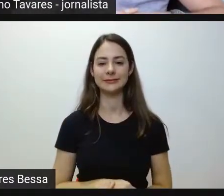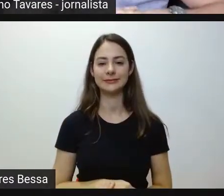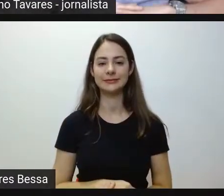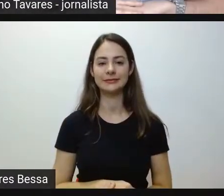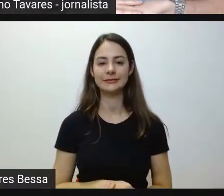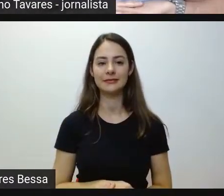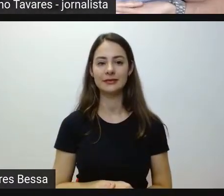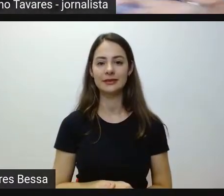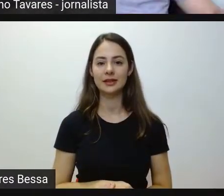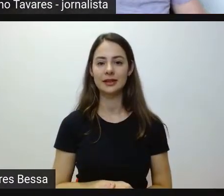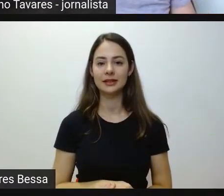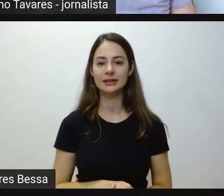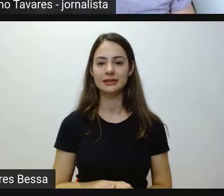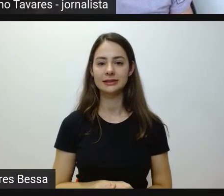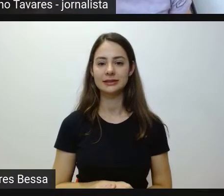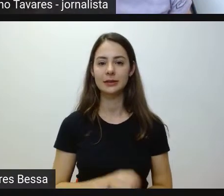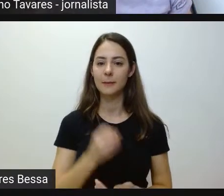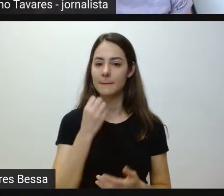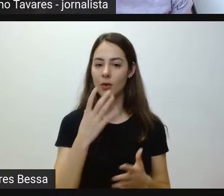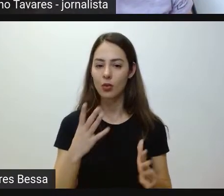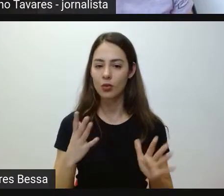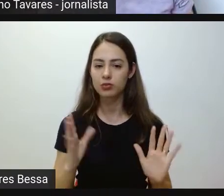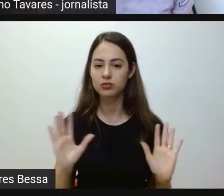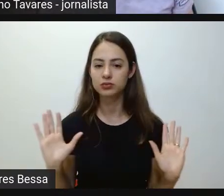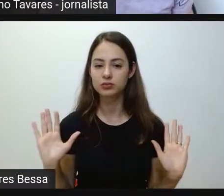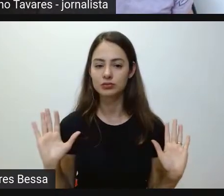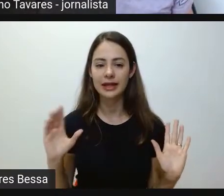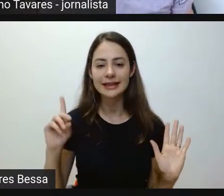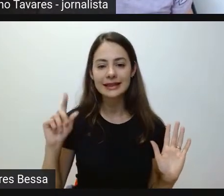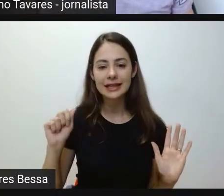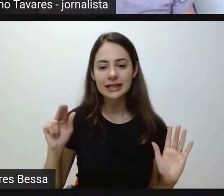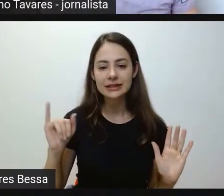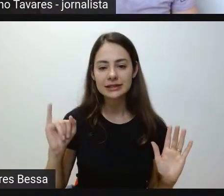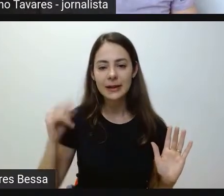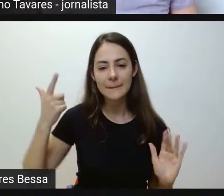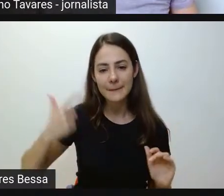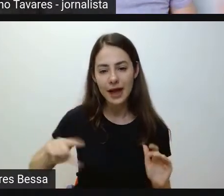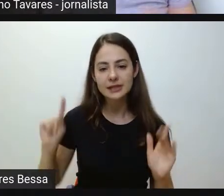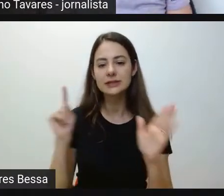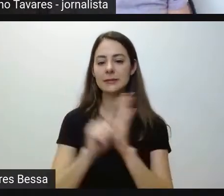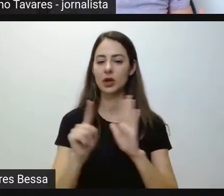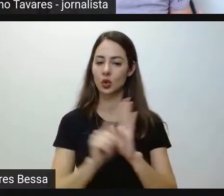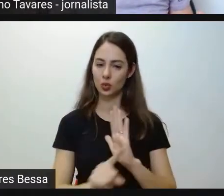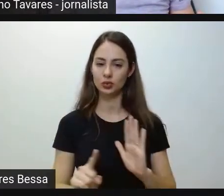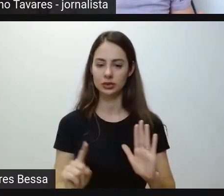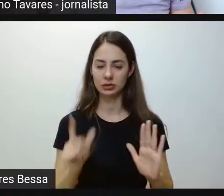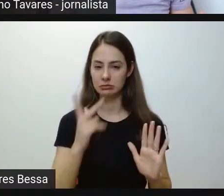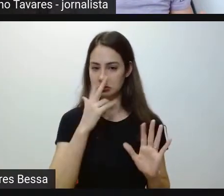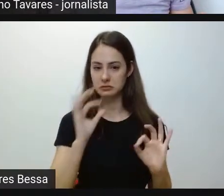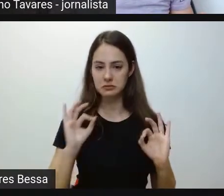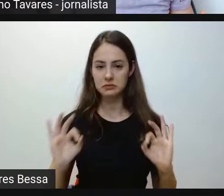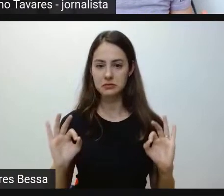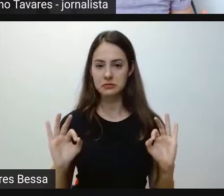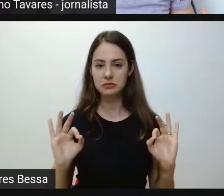Bom, eu, Dani, tem alguma pergunta, alguma coisa? Acho que fechou mesmo.